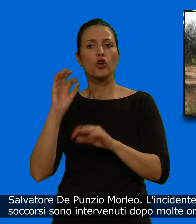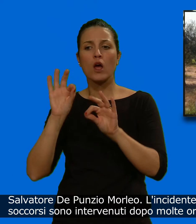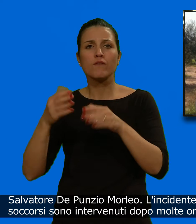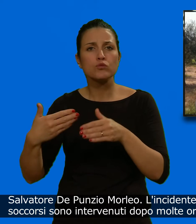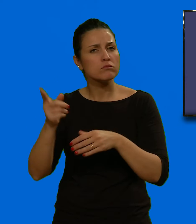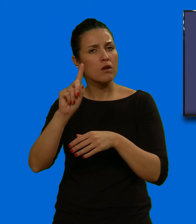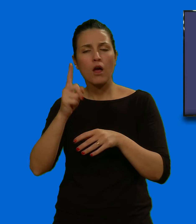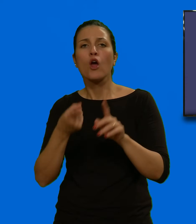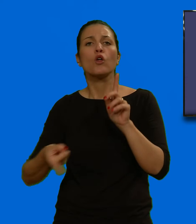giorno dopo.